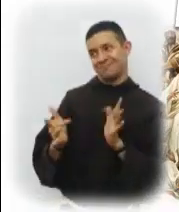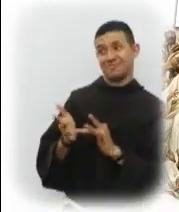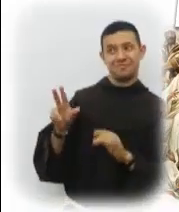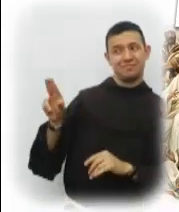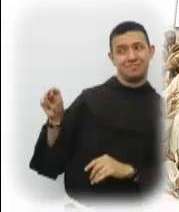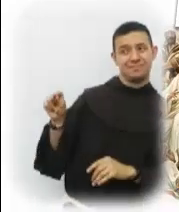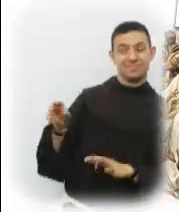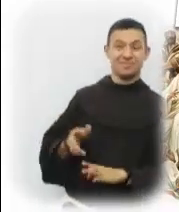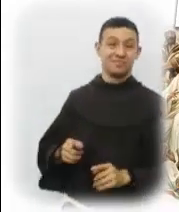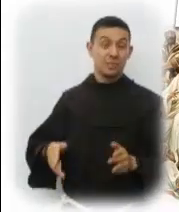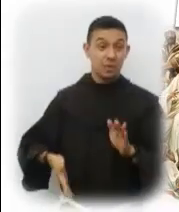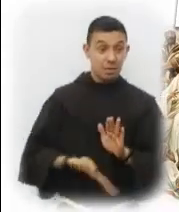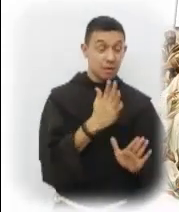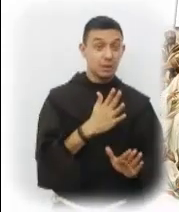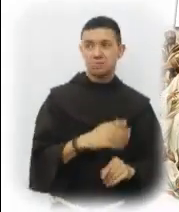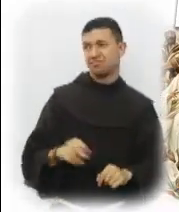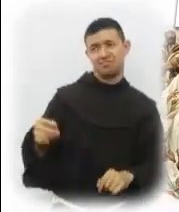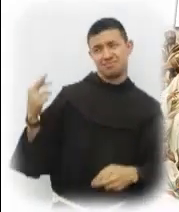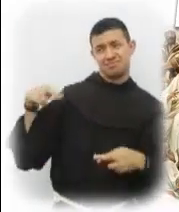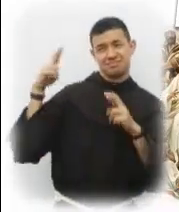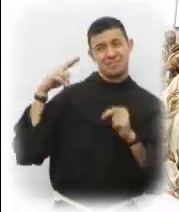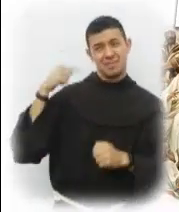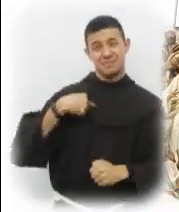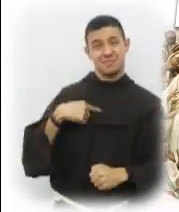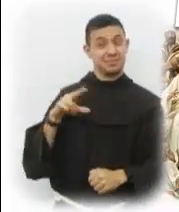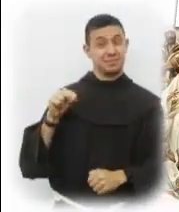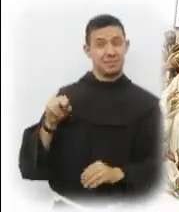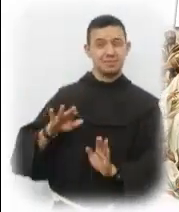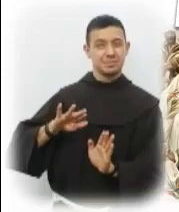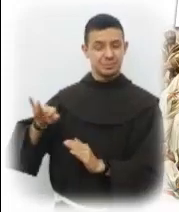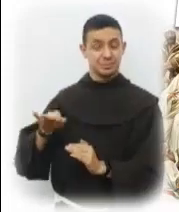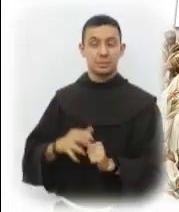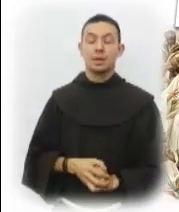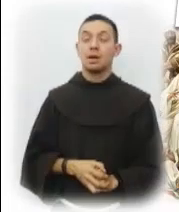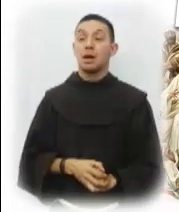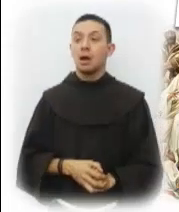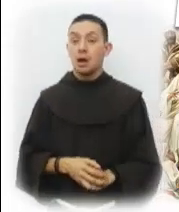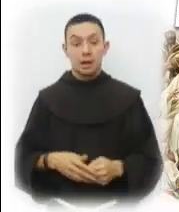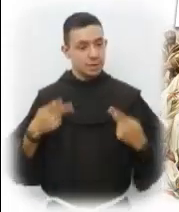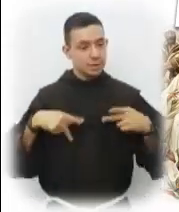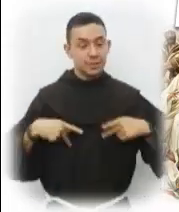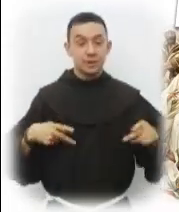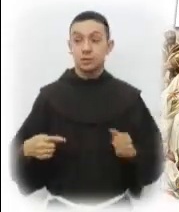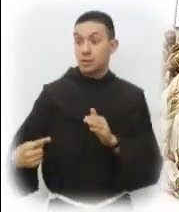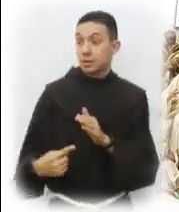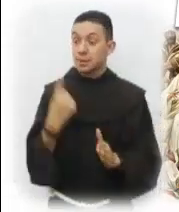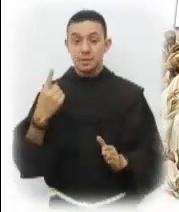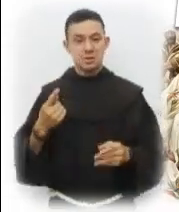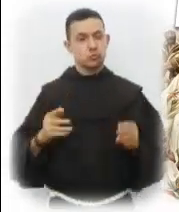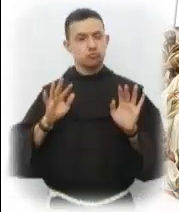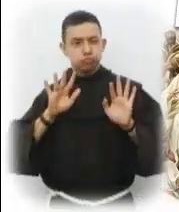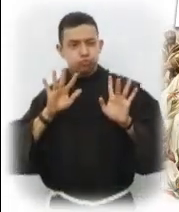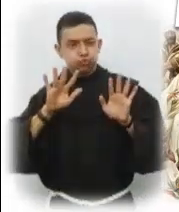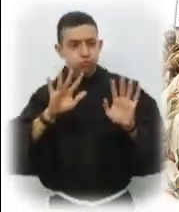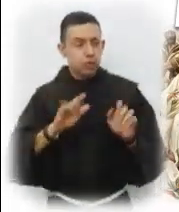Él no acepta esta respuesta de la gente y se niega a ser nombrado rey. En el pasaje de este día, las